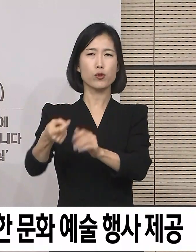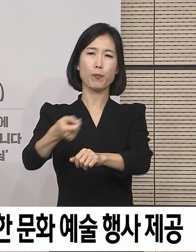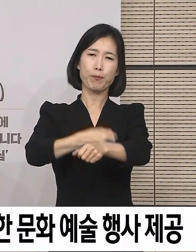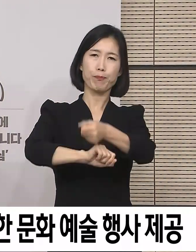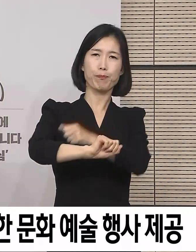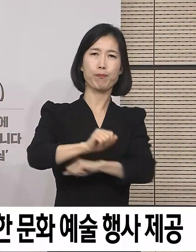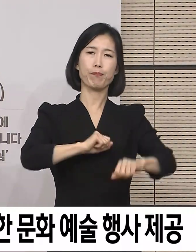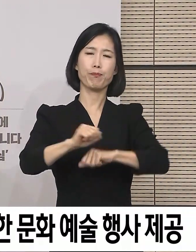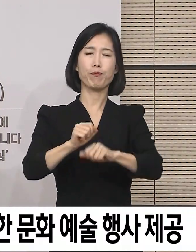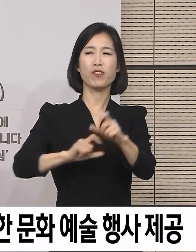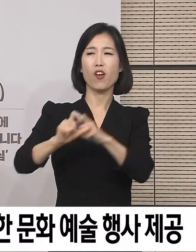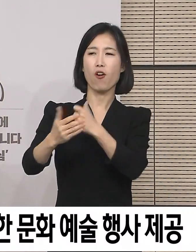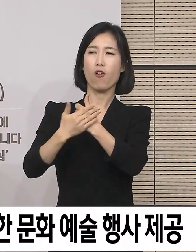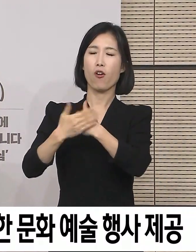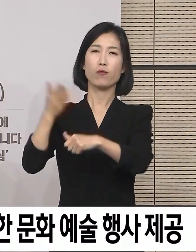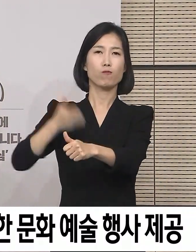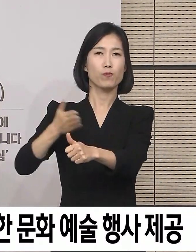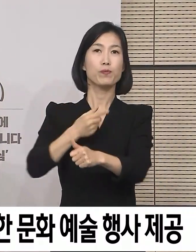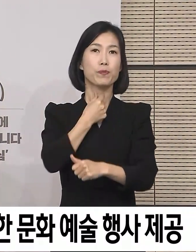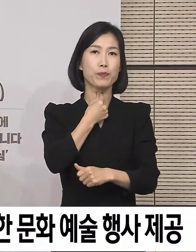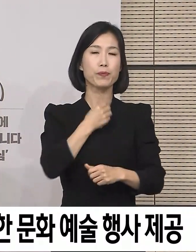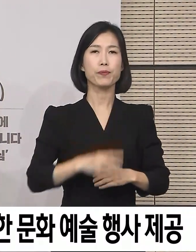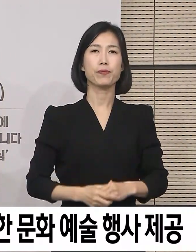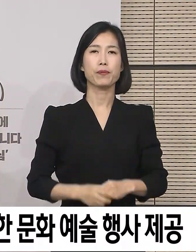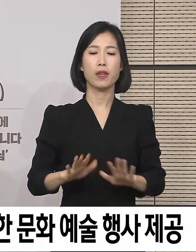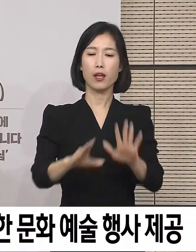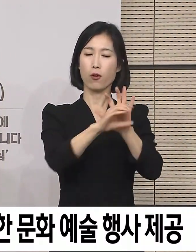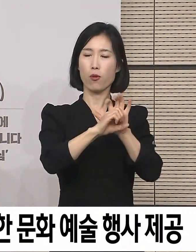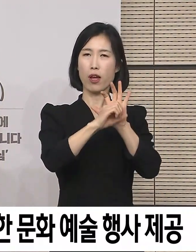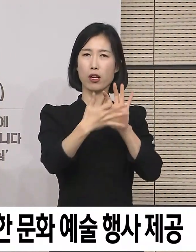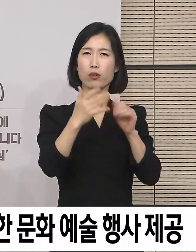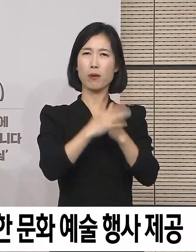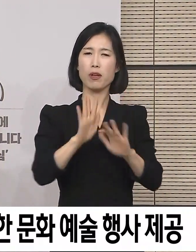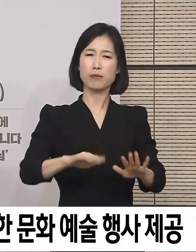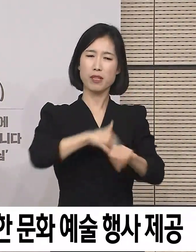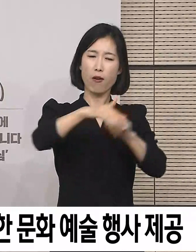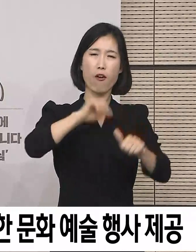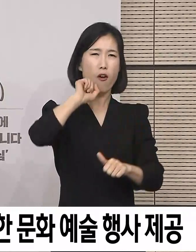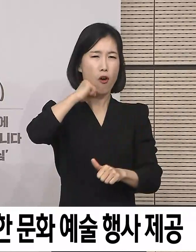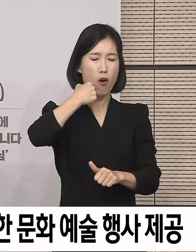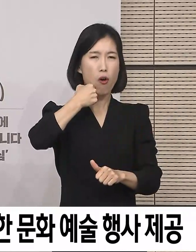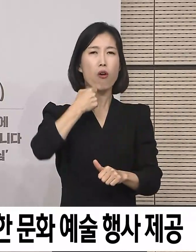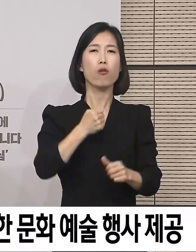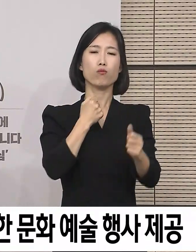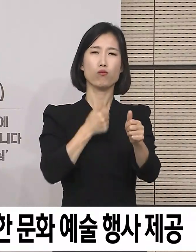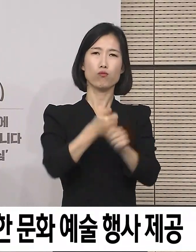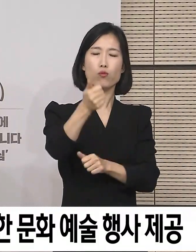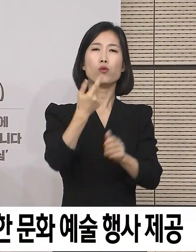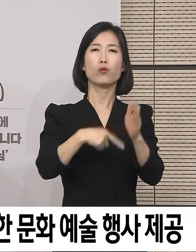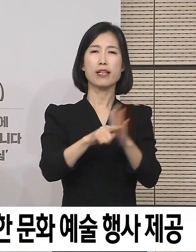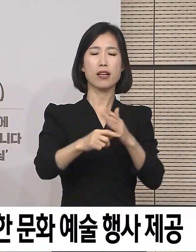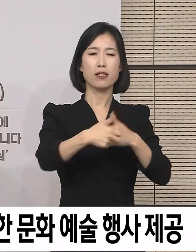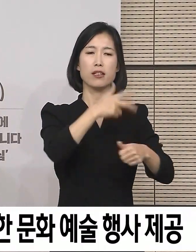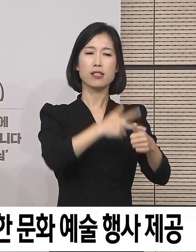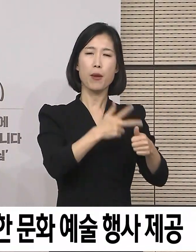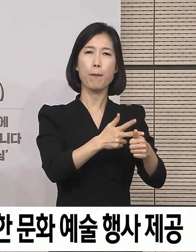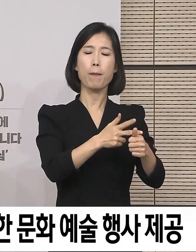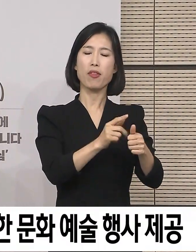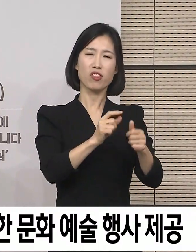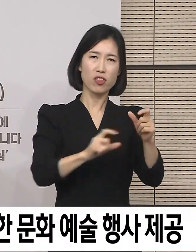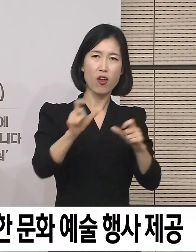해주시기를 부탁드립니다. 코로나19로 인한 어려운 사항을 극복하기 위해 의료진 외에도 우리 사회